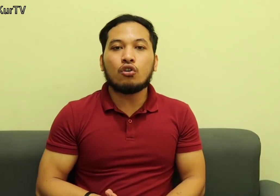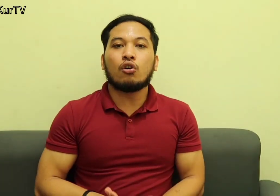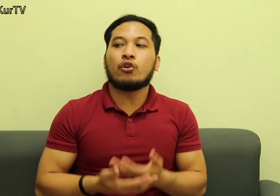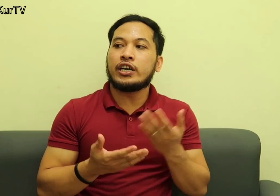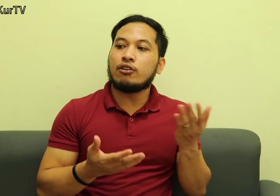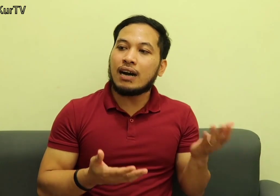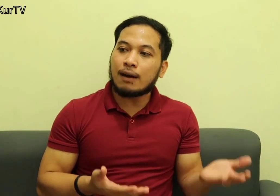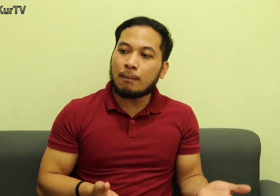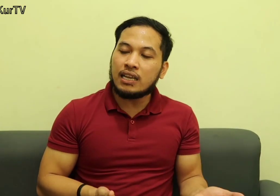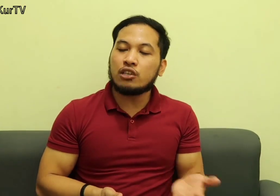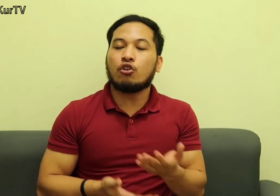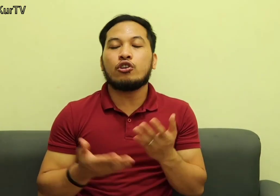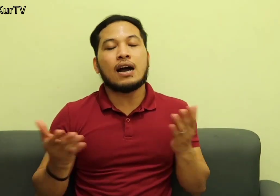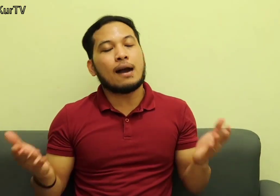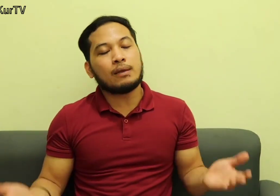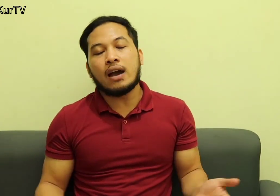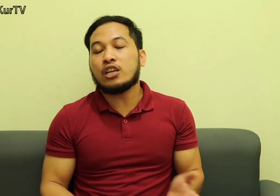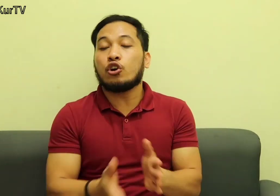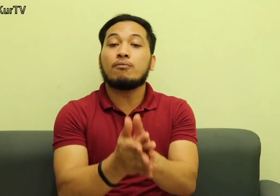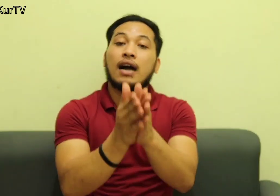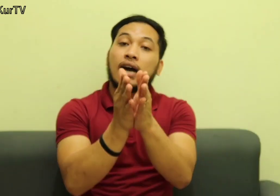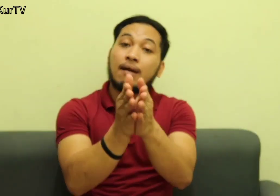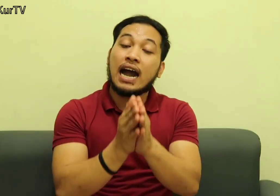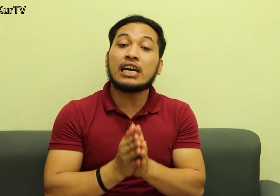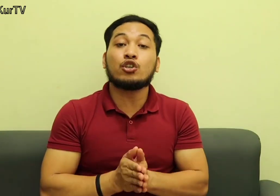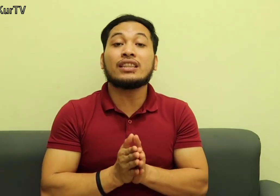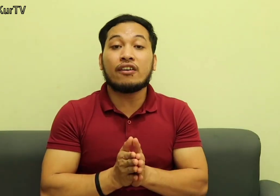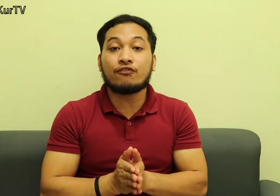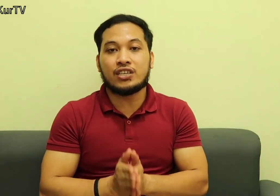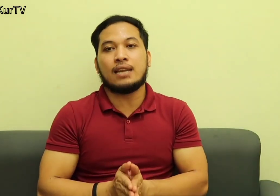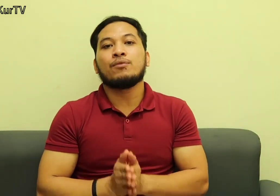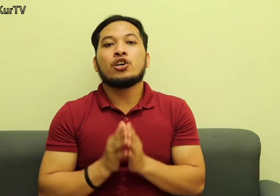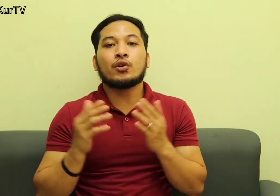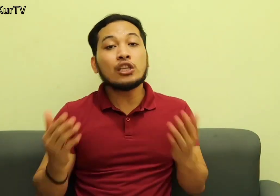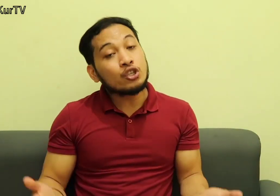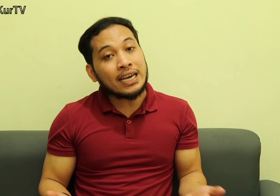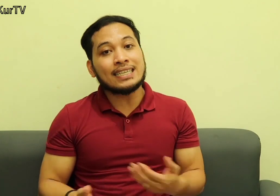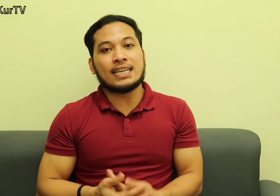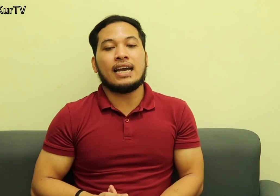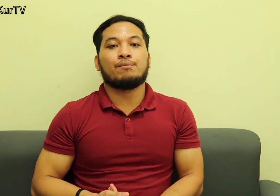O orderin yung mga kapamilya nyo O yung mga kapitbahan nyo O yung mga kamag-anak nyo Na deaf dyan So, ganito yung sya isasign